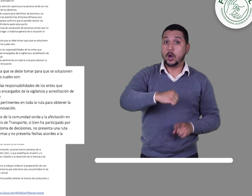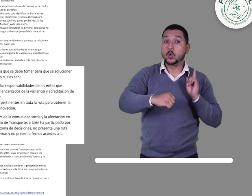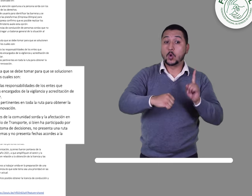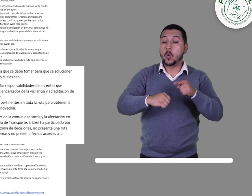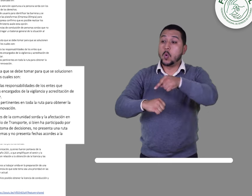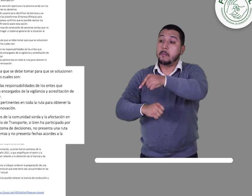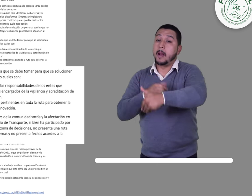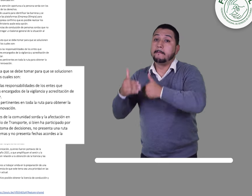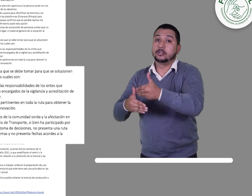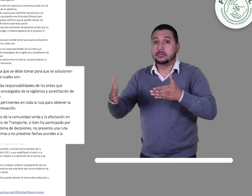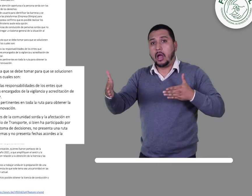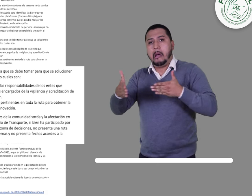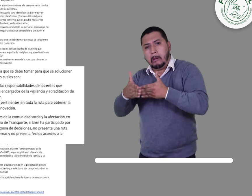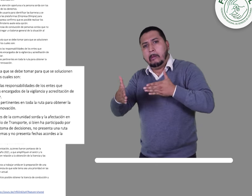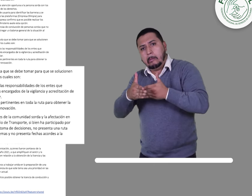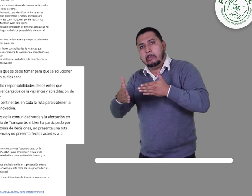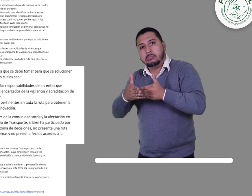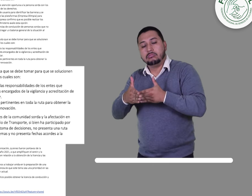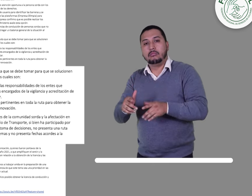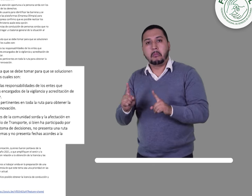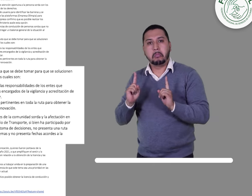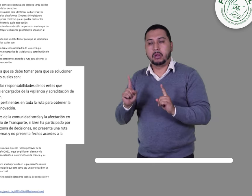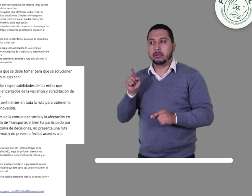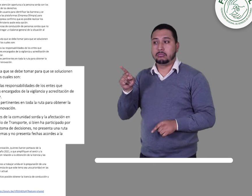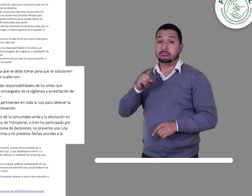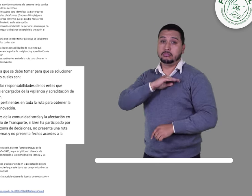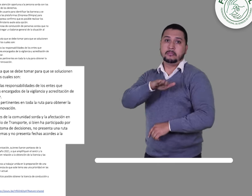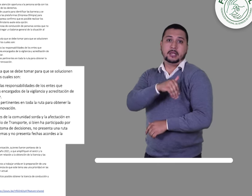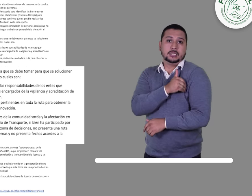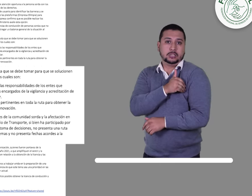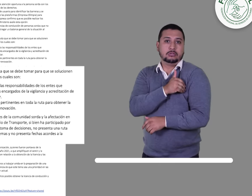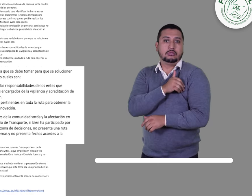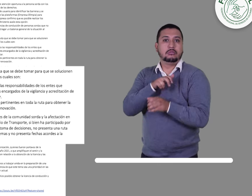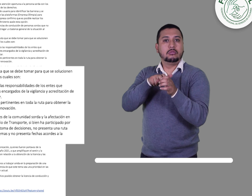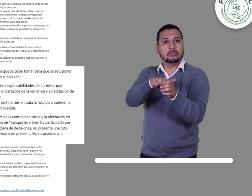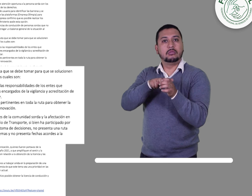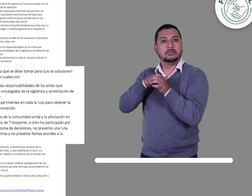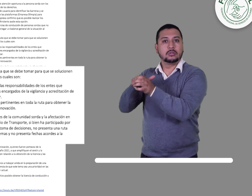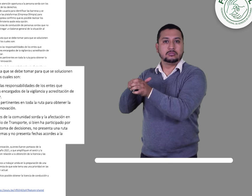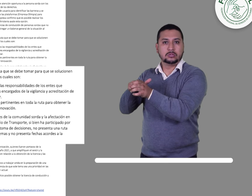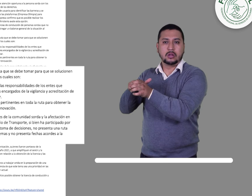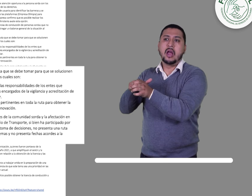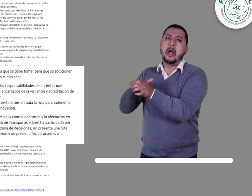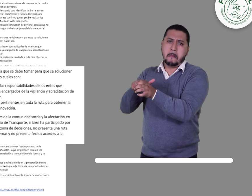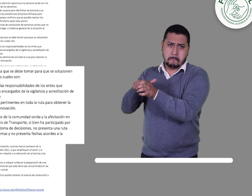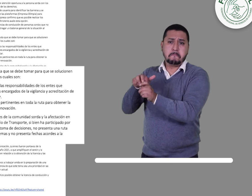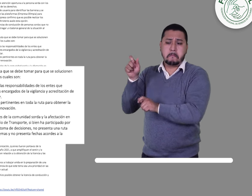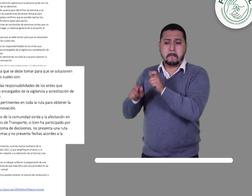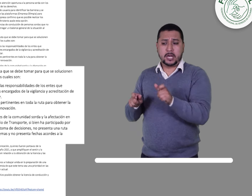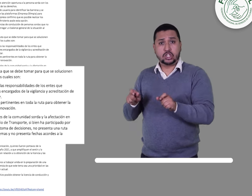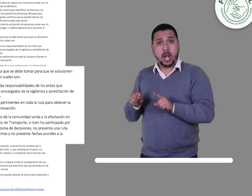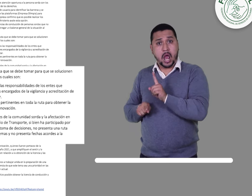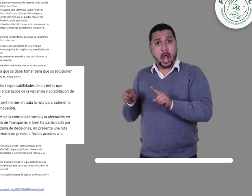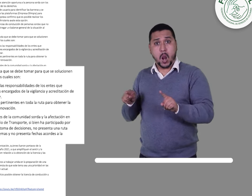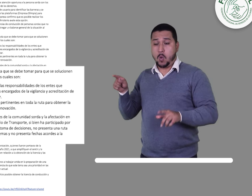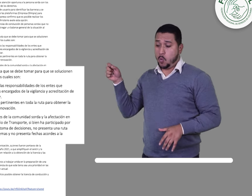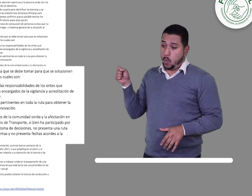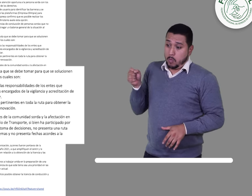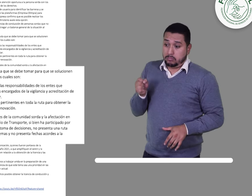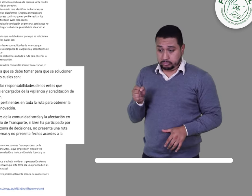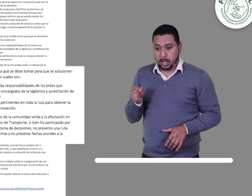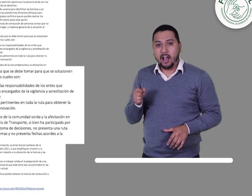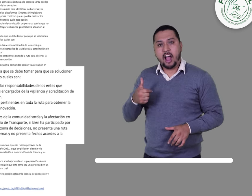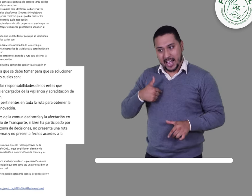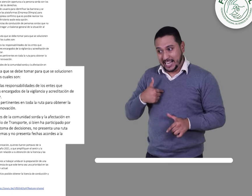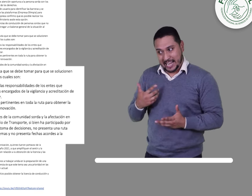barreras que se presentan, pero el Ministerio de Transporte, si bien ha participado por medio de funcionarios con voluntad, pero